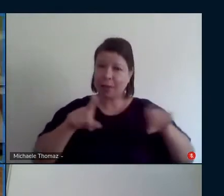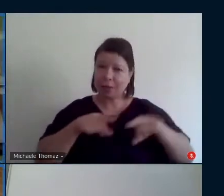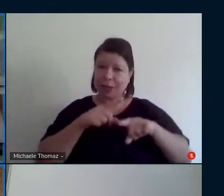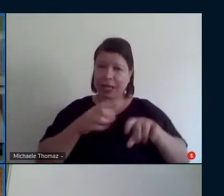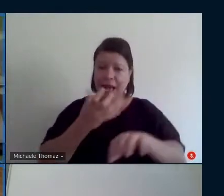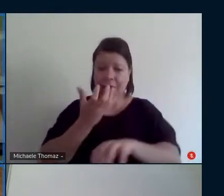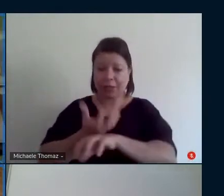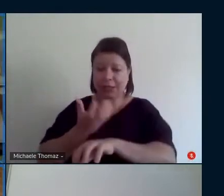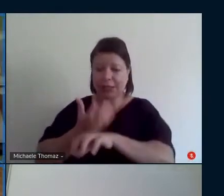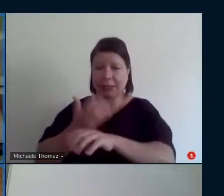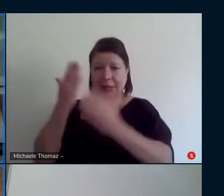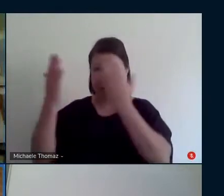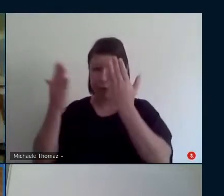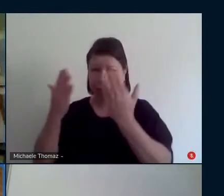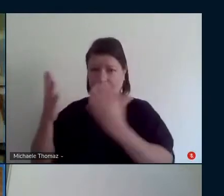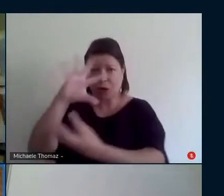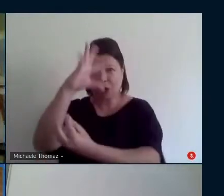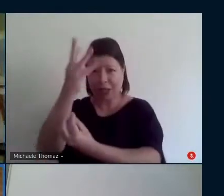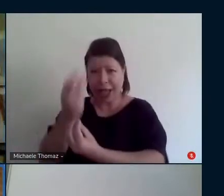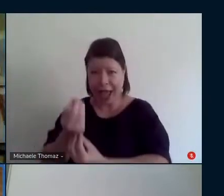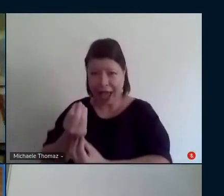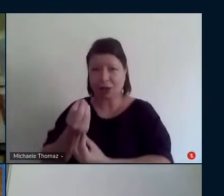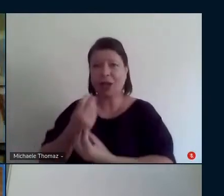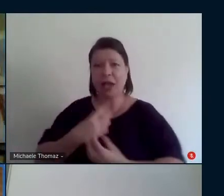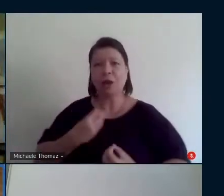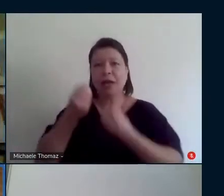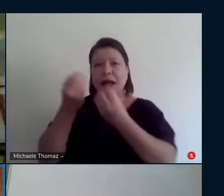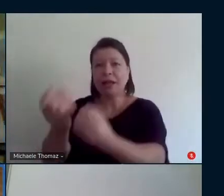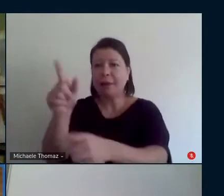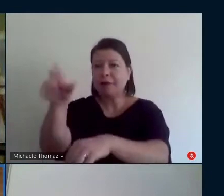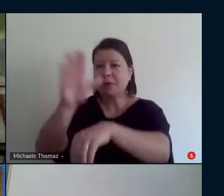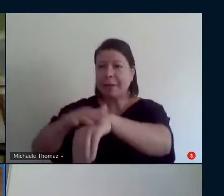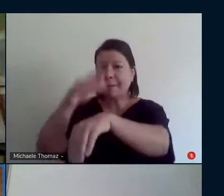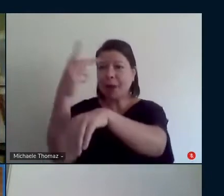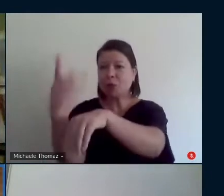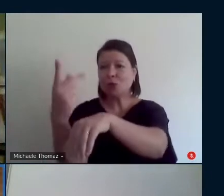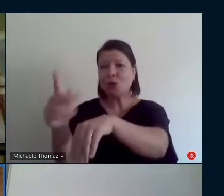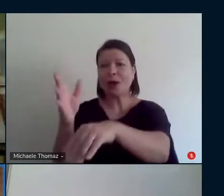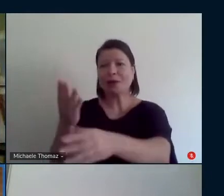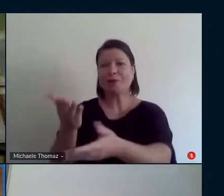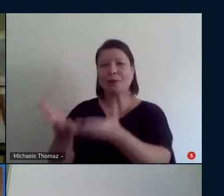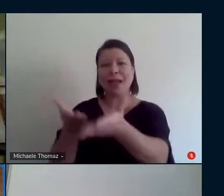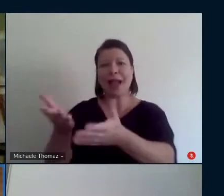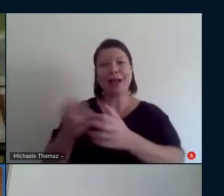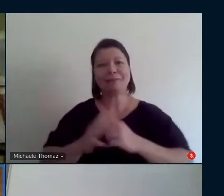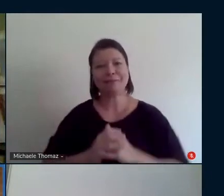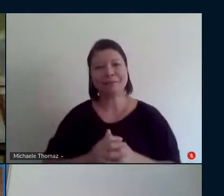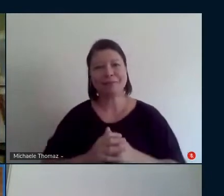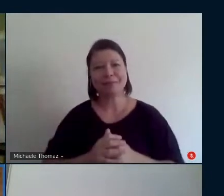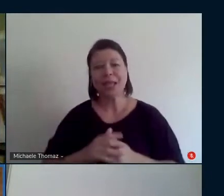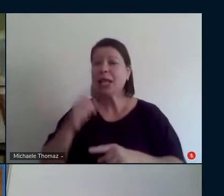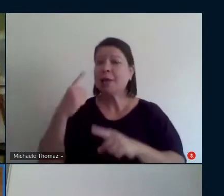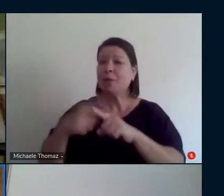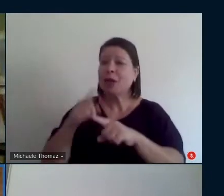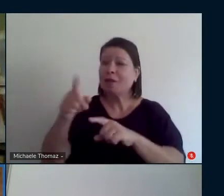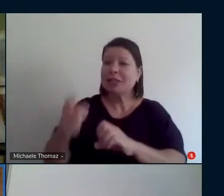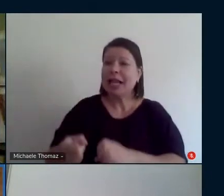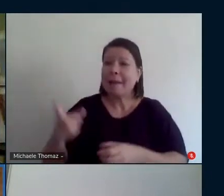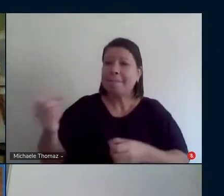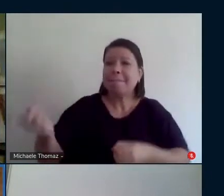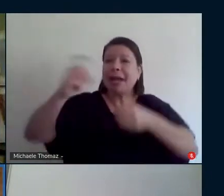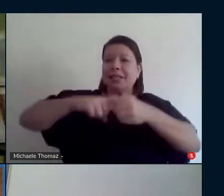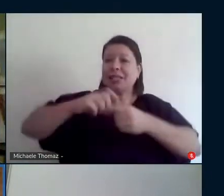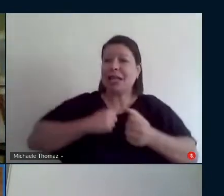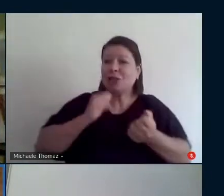da arte na pós-graduação nas suas mãos muito tranquilamente sabia pra mim você é uma parceira também tanto de educação